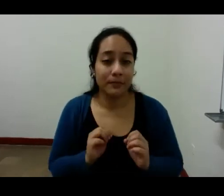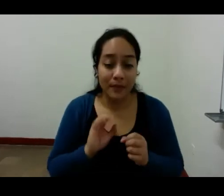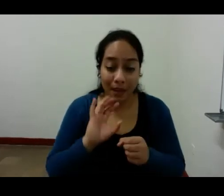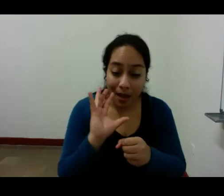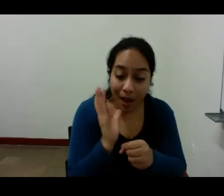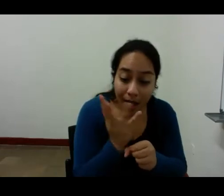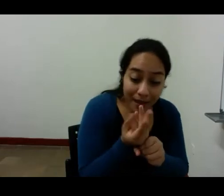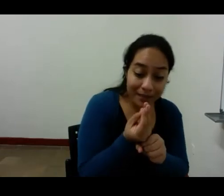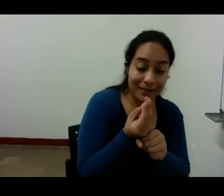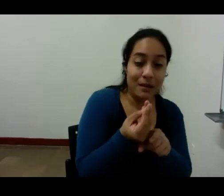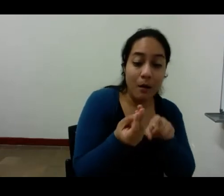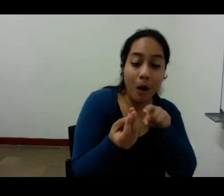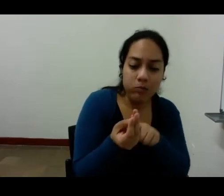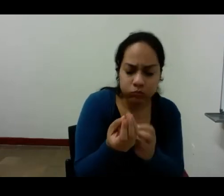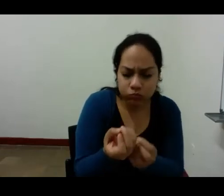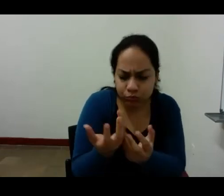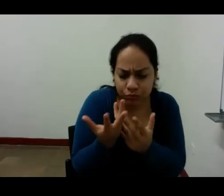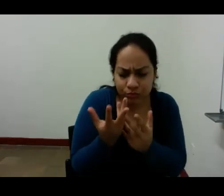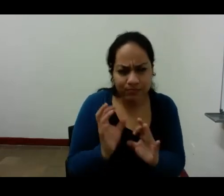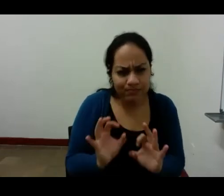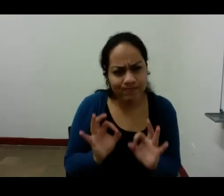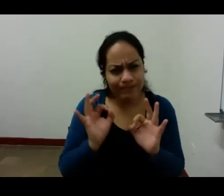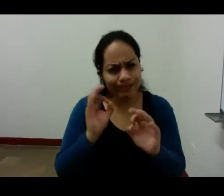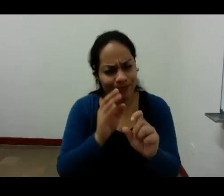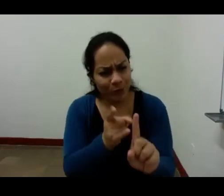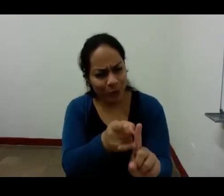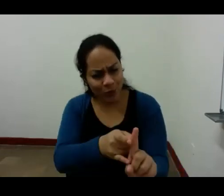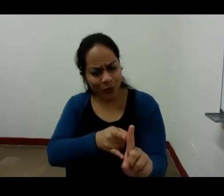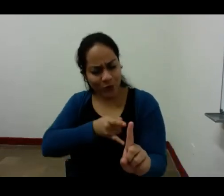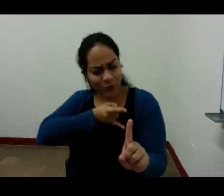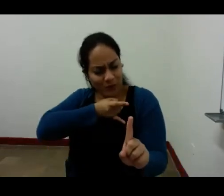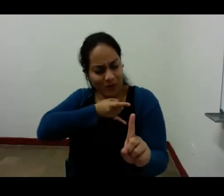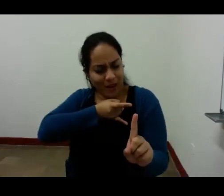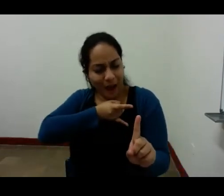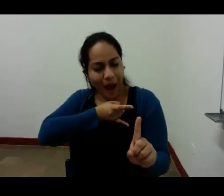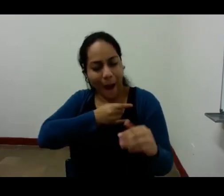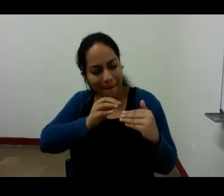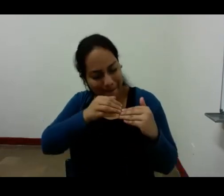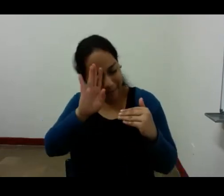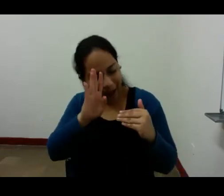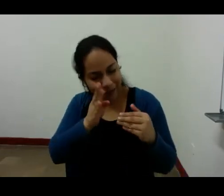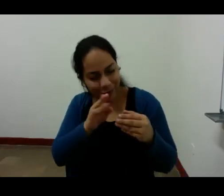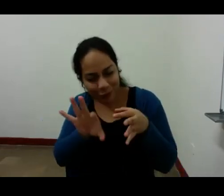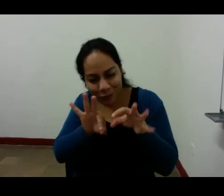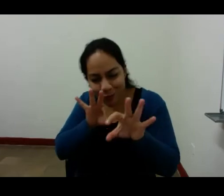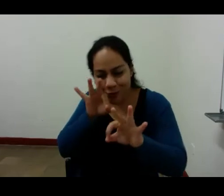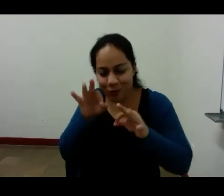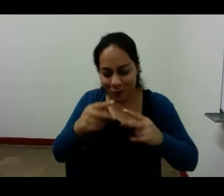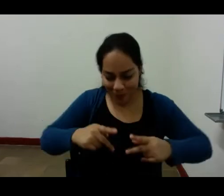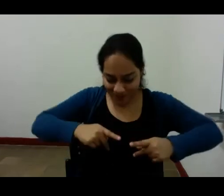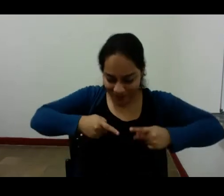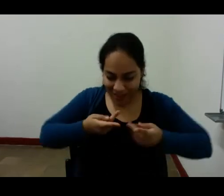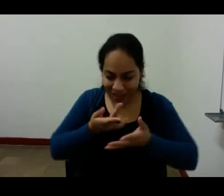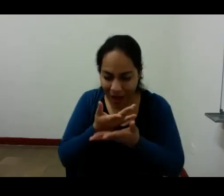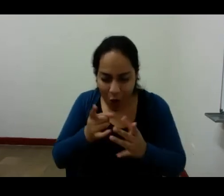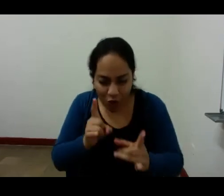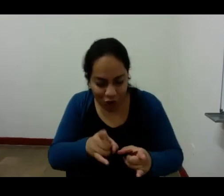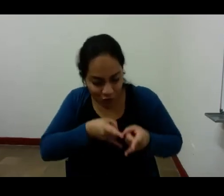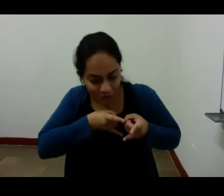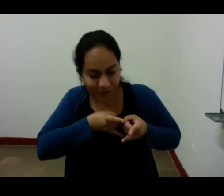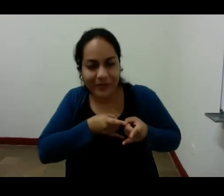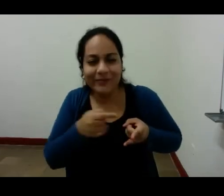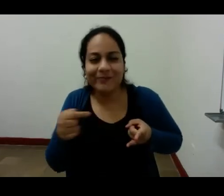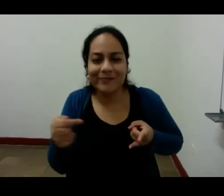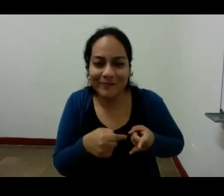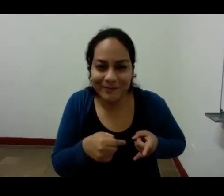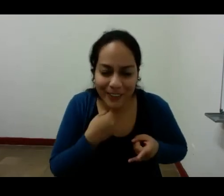este adorno nos ayuda a sentir más esencialmente la vida es una